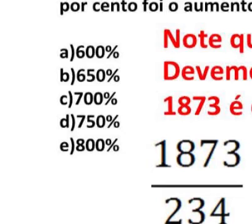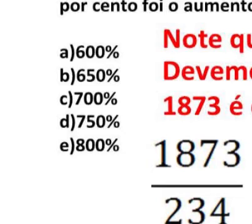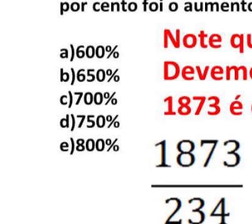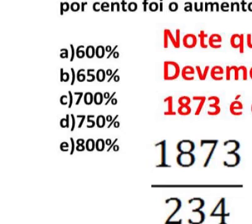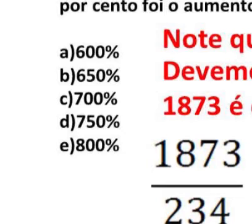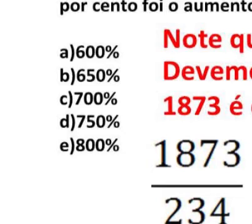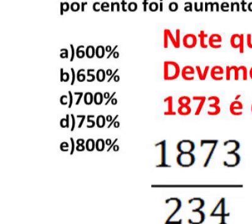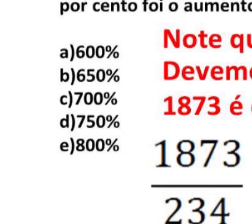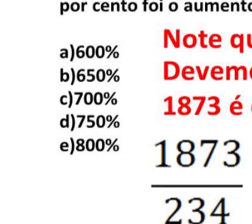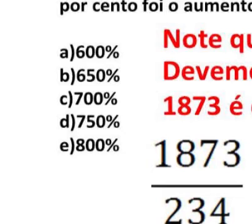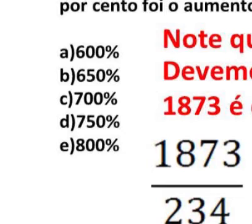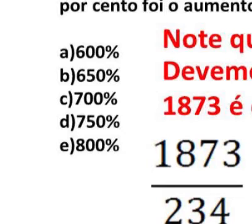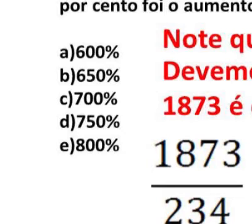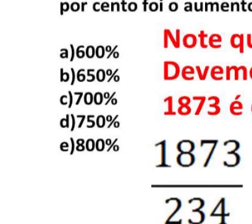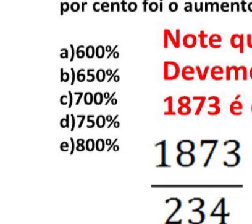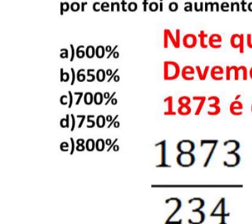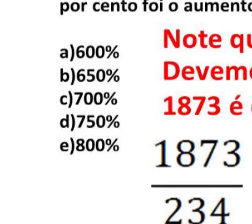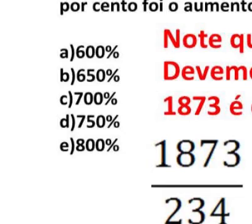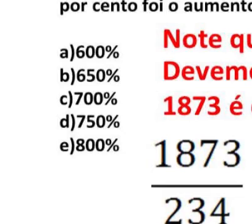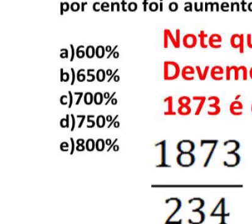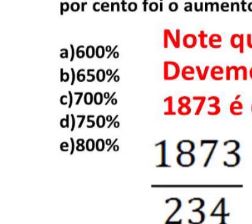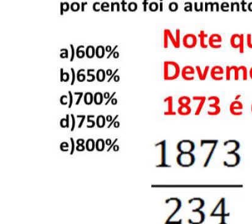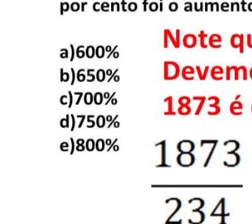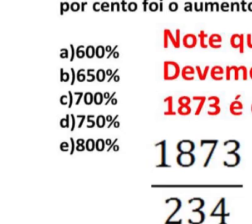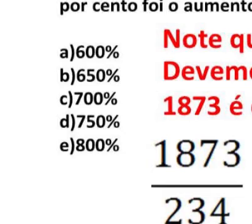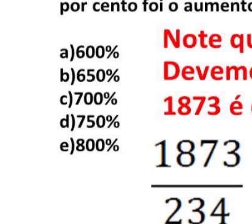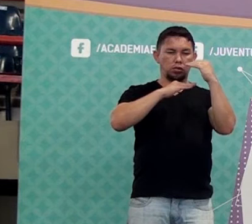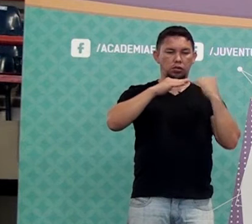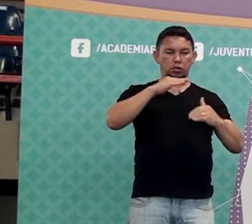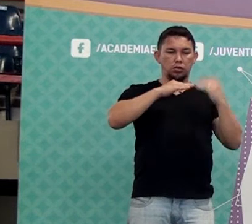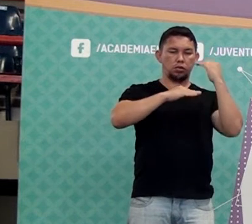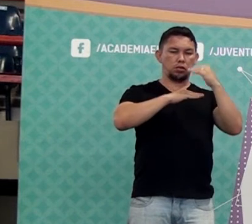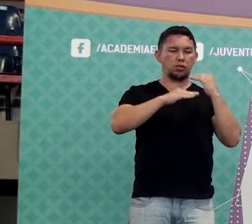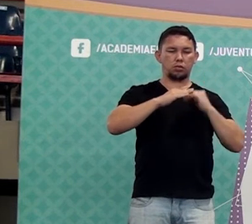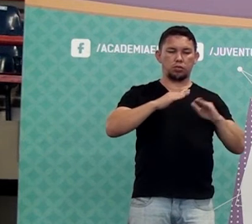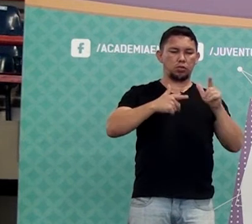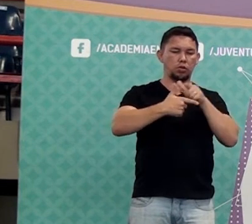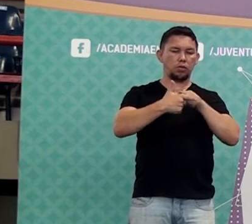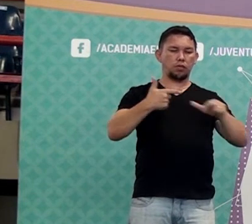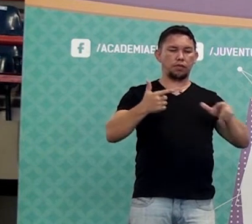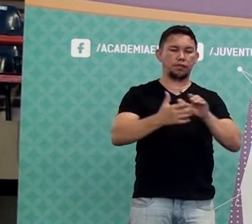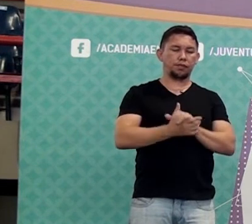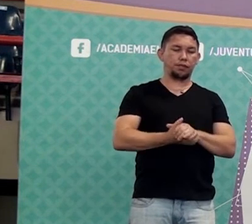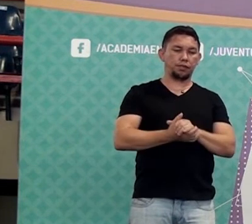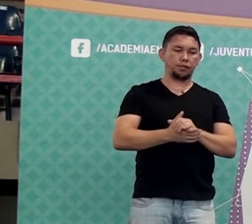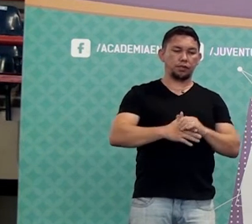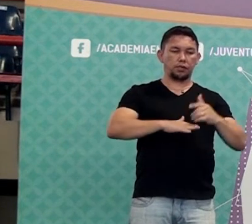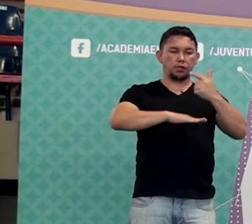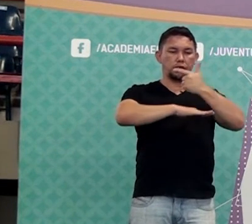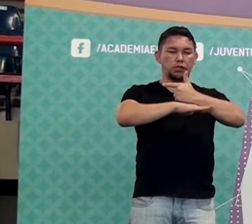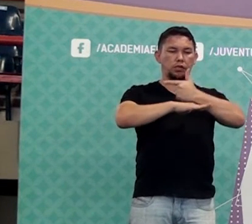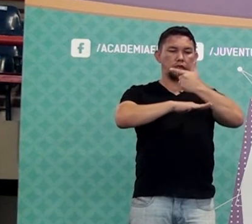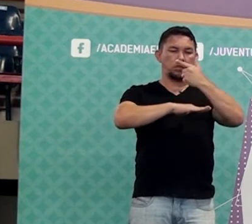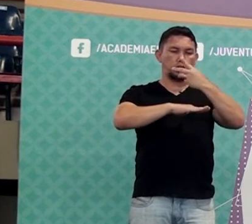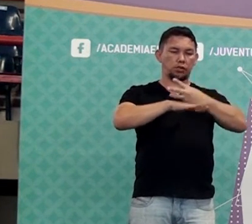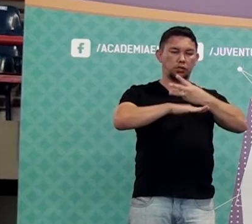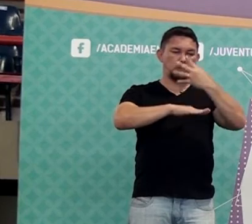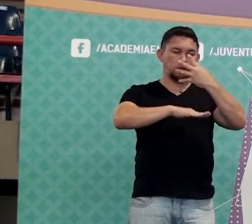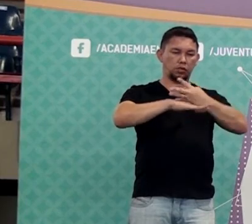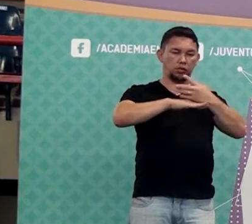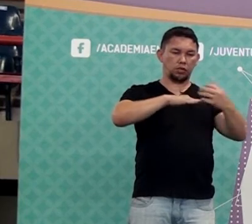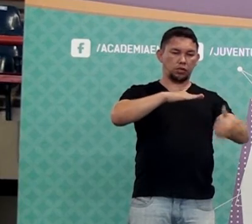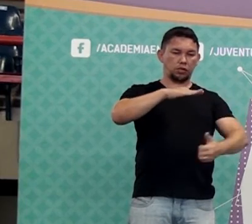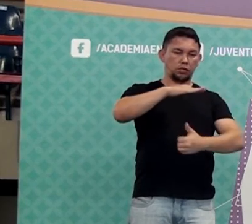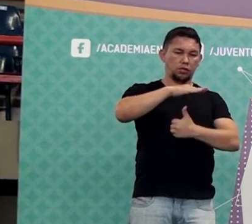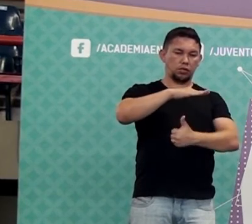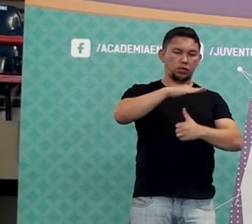Pessoal, eu falei para vocês uma coisa. Porcentagem é só uma divisão. Se você quer saber quantos porcento aumentou, segredo